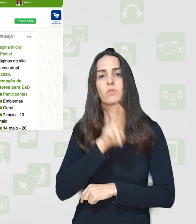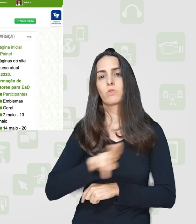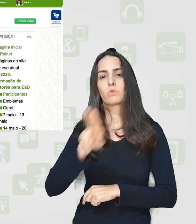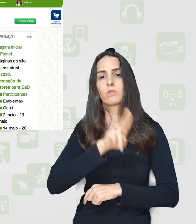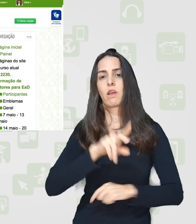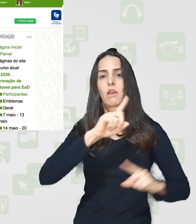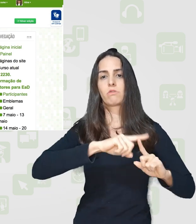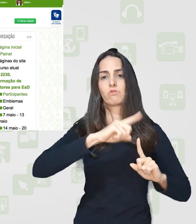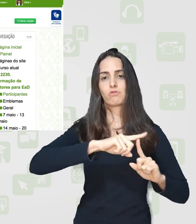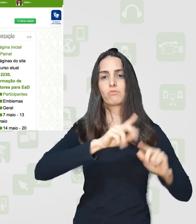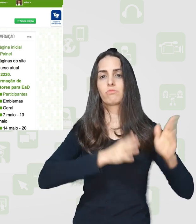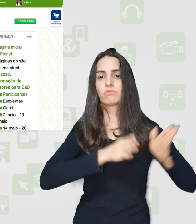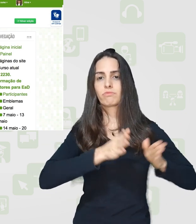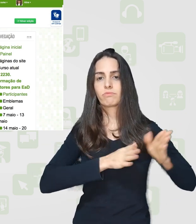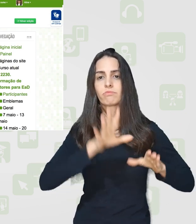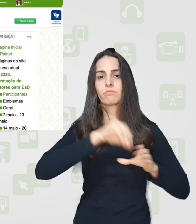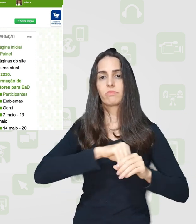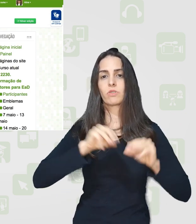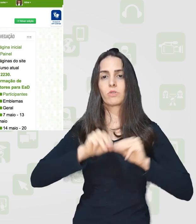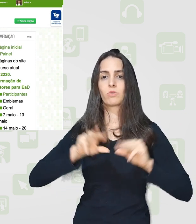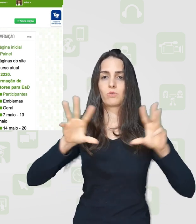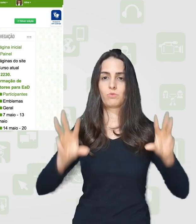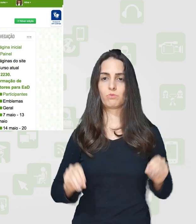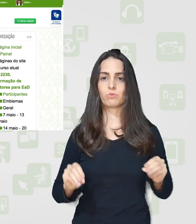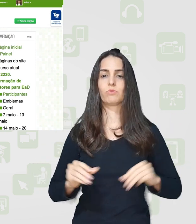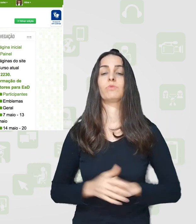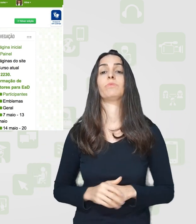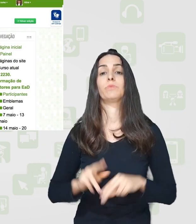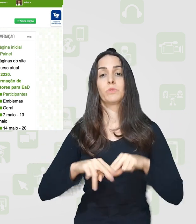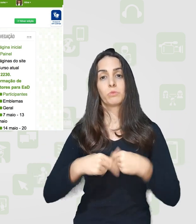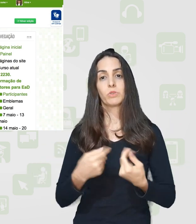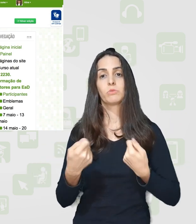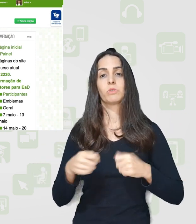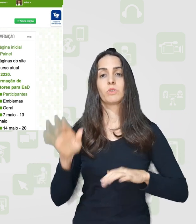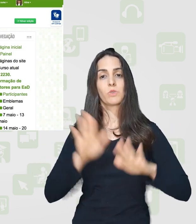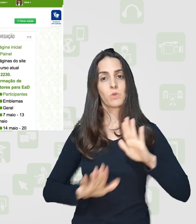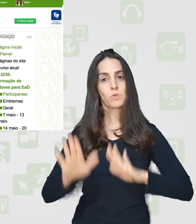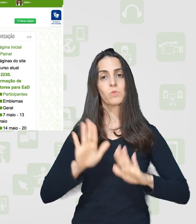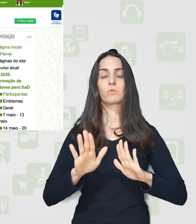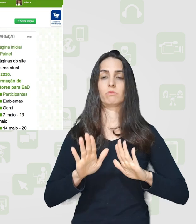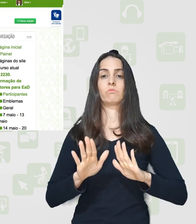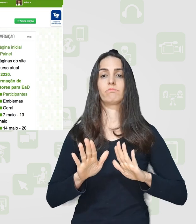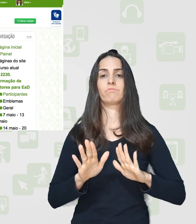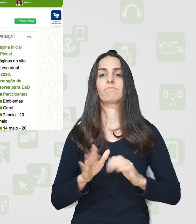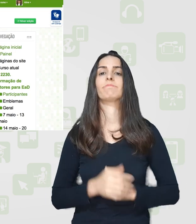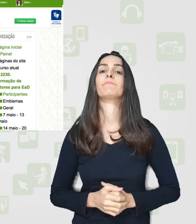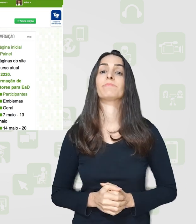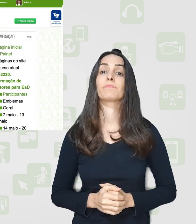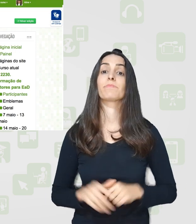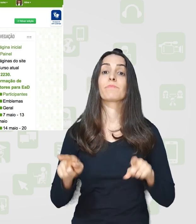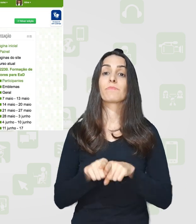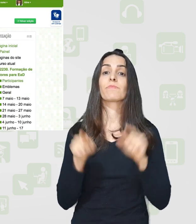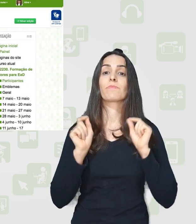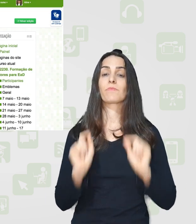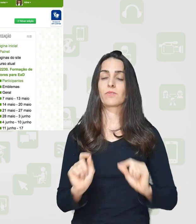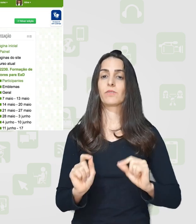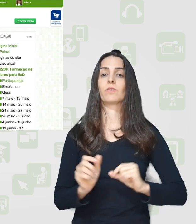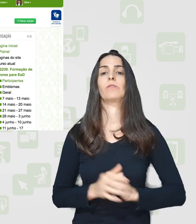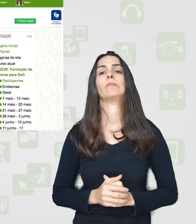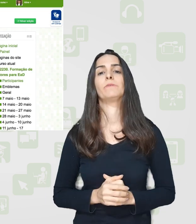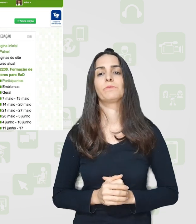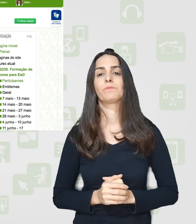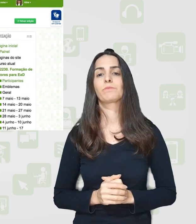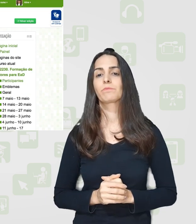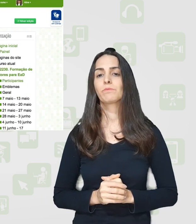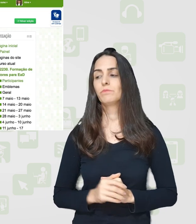arquivo e não vai conseguir fazer essa adaptação. Então é importante ter esse cuidado. E